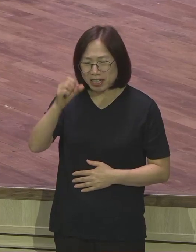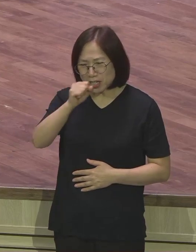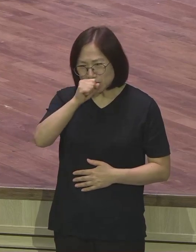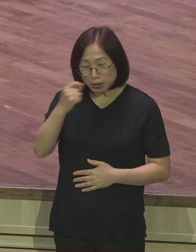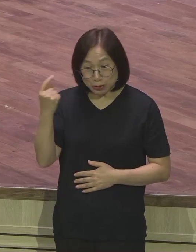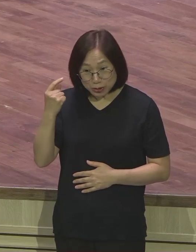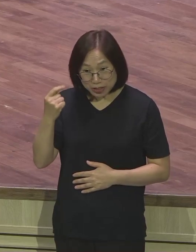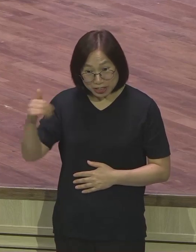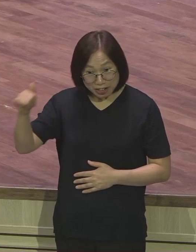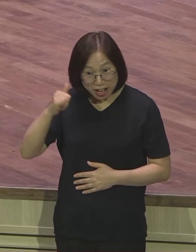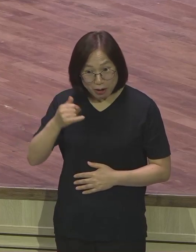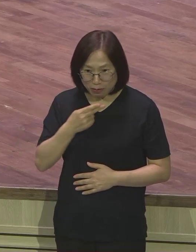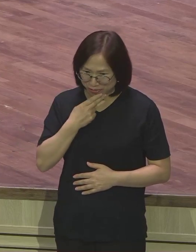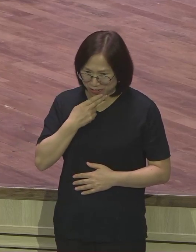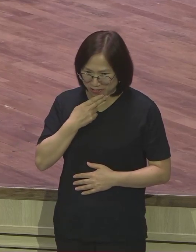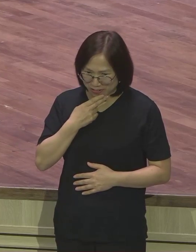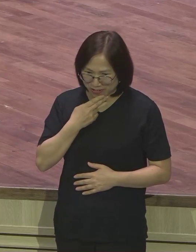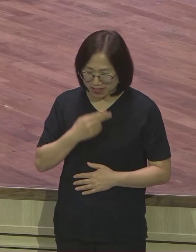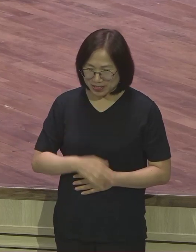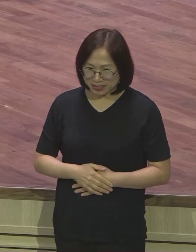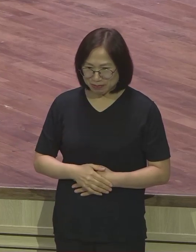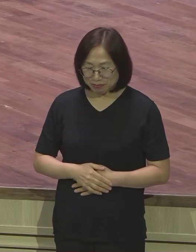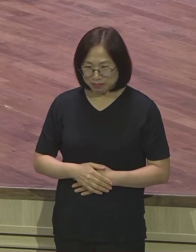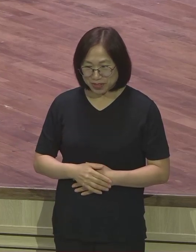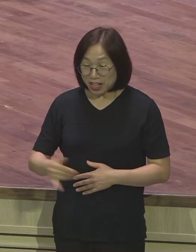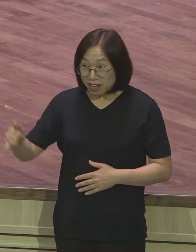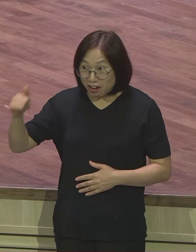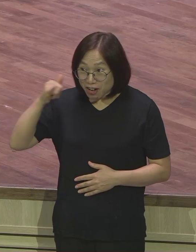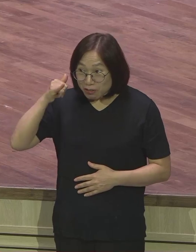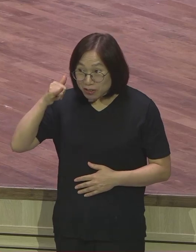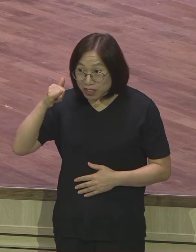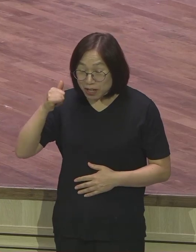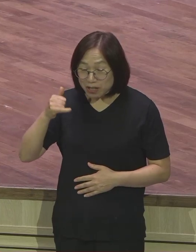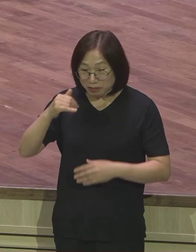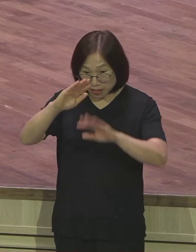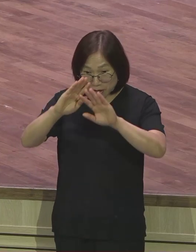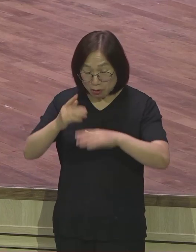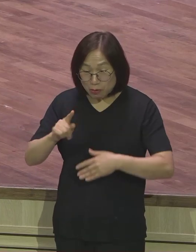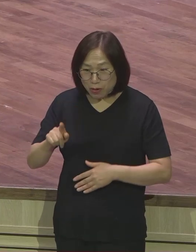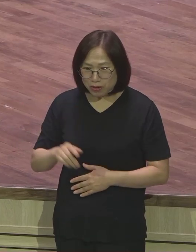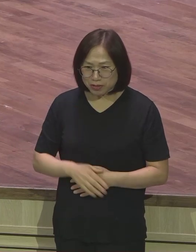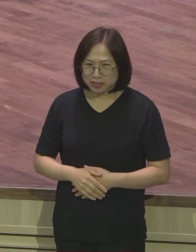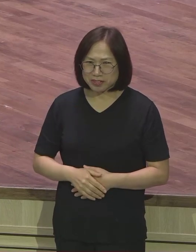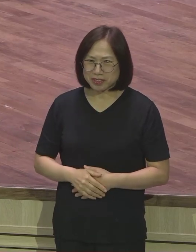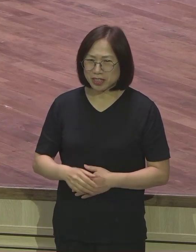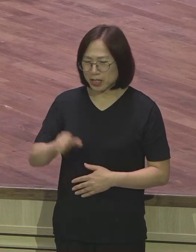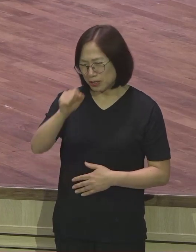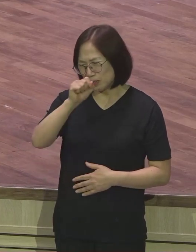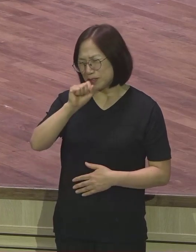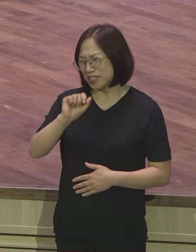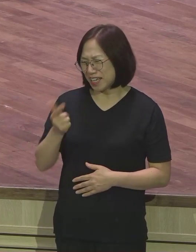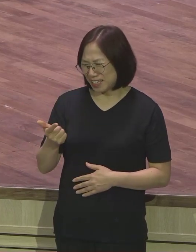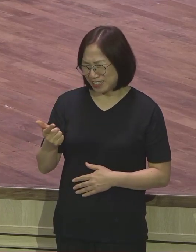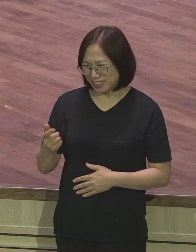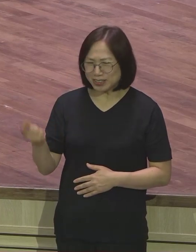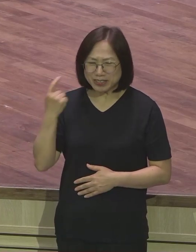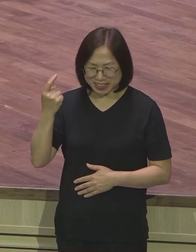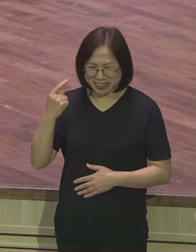연락 잘 안 옵니다 주로 연락이 오는 건 뭐죠 안 좋은 그런 소식들인 거죠 아니나